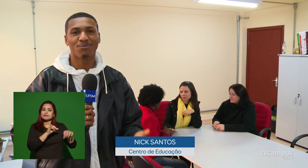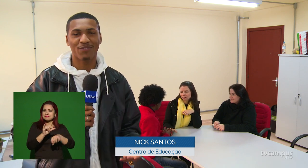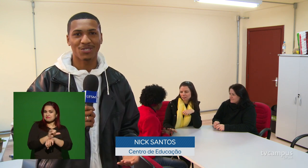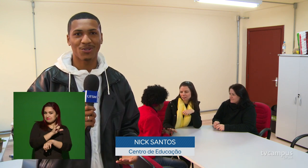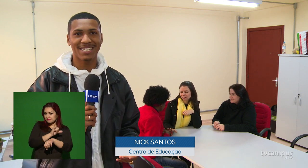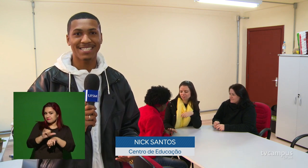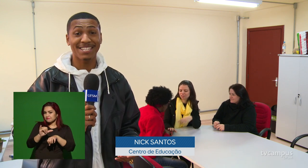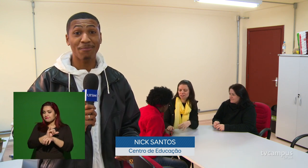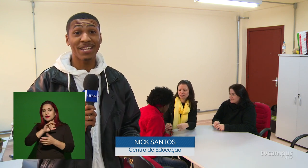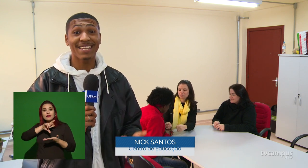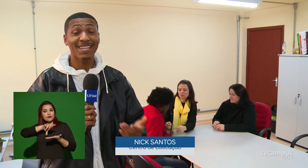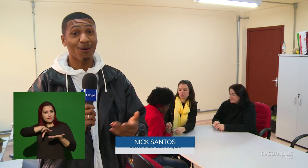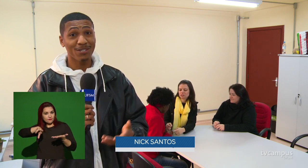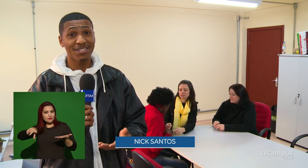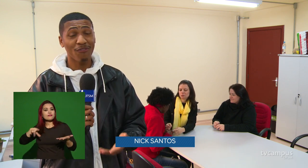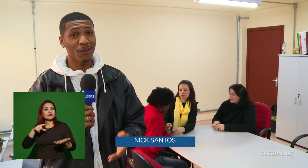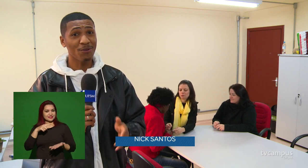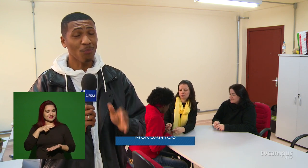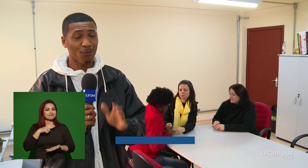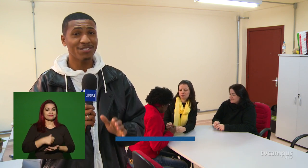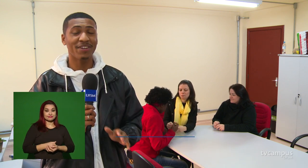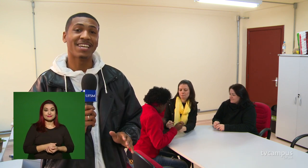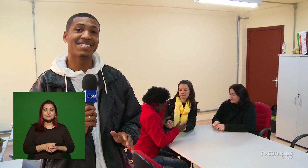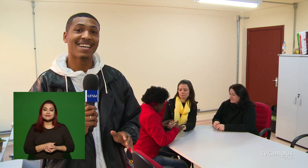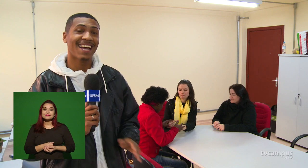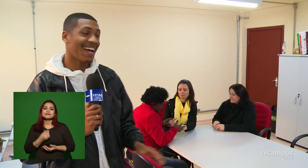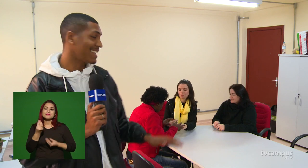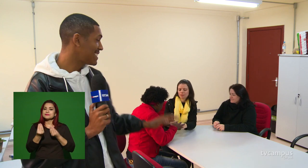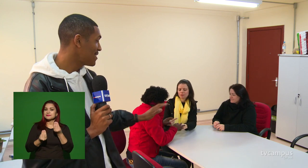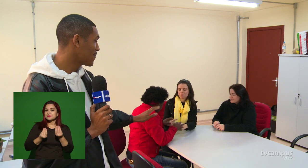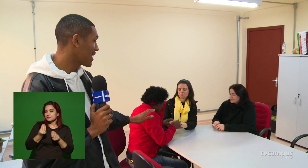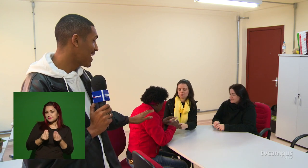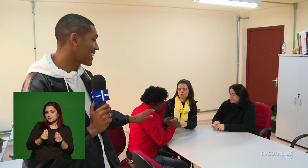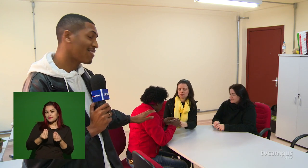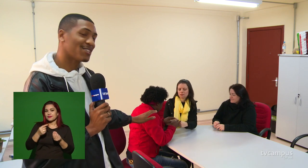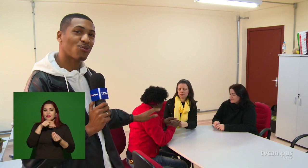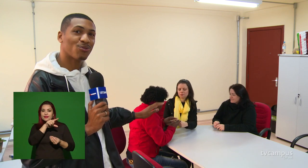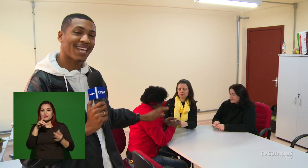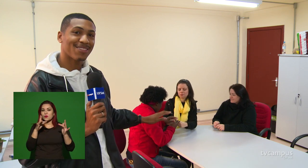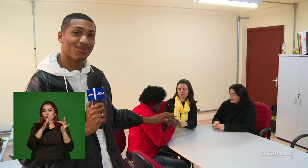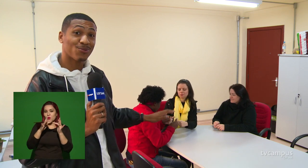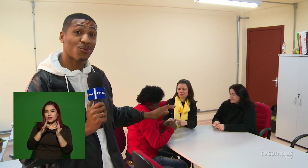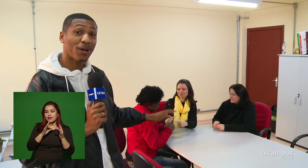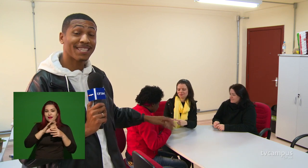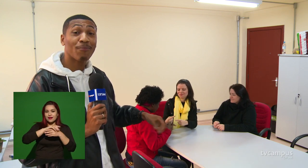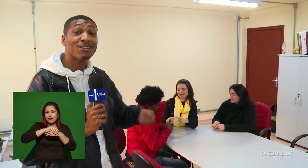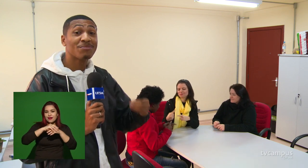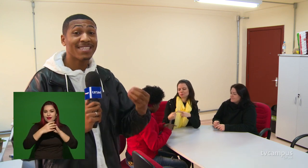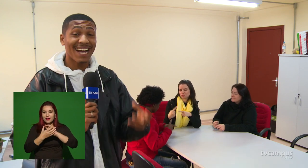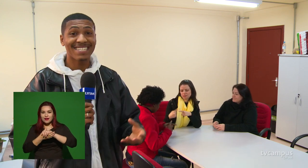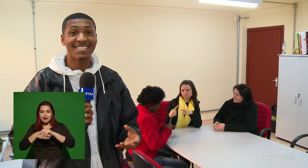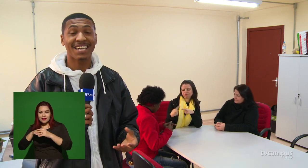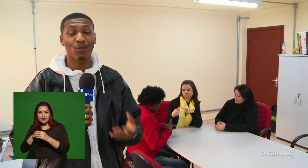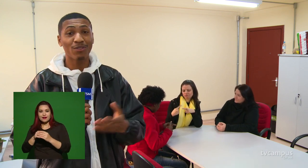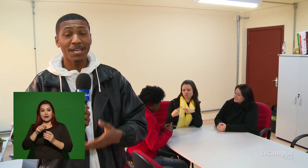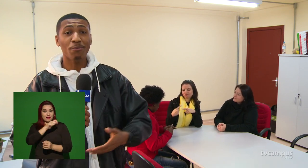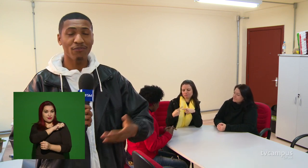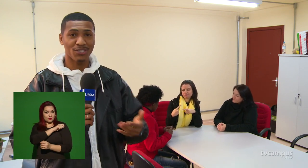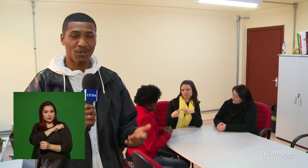professoras e a de aprender da Ruth foi um pouco diferente. Assim, através do contato, do toque e da proximidade entre aluna e professora,